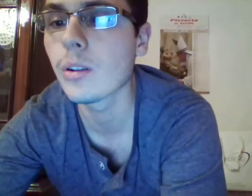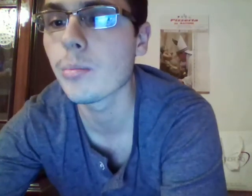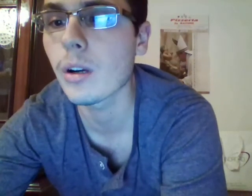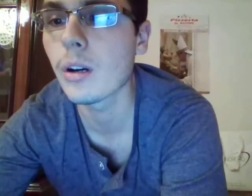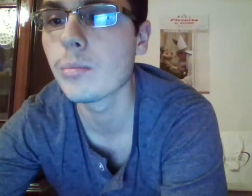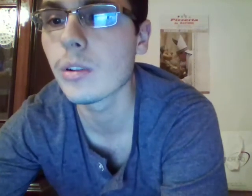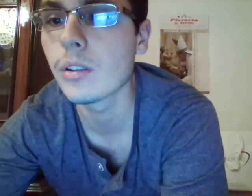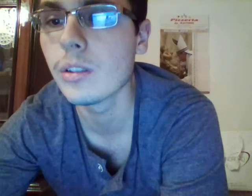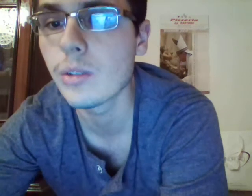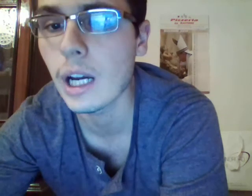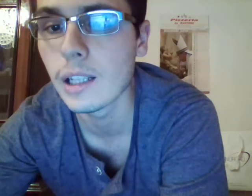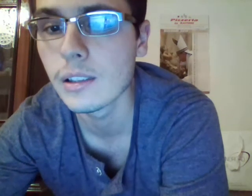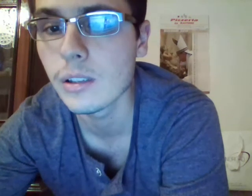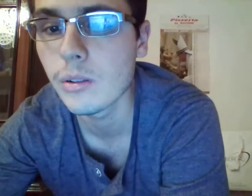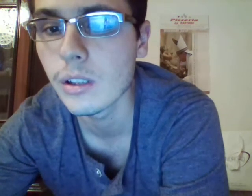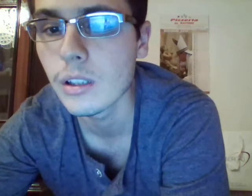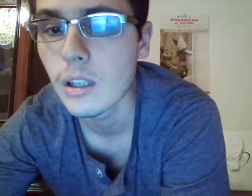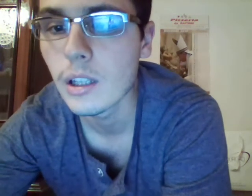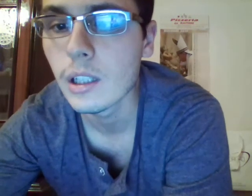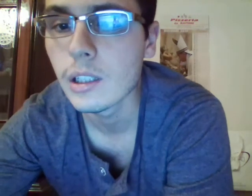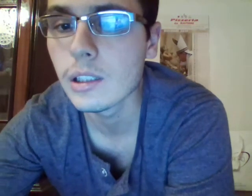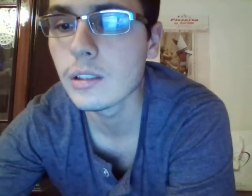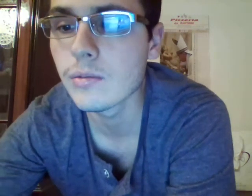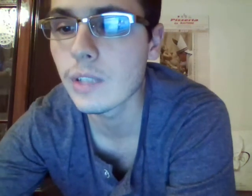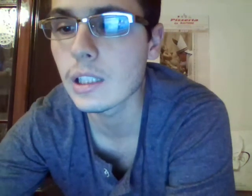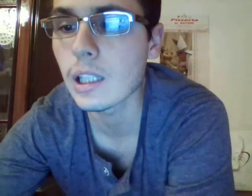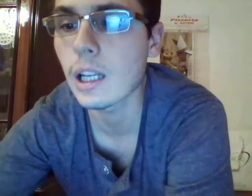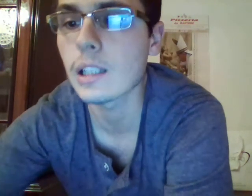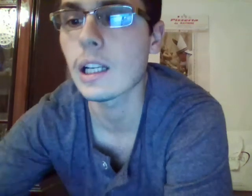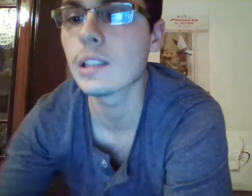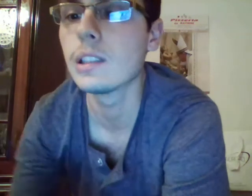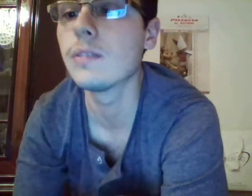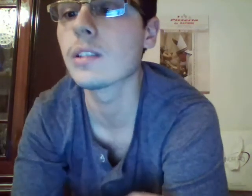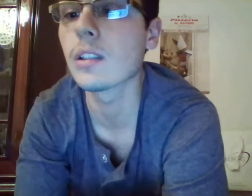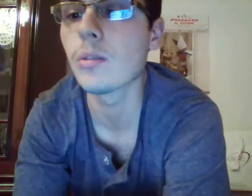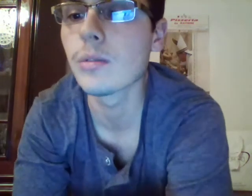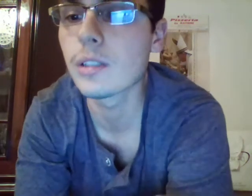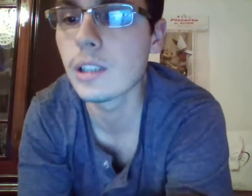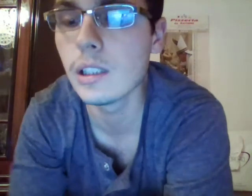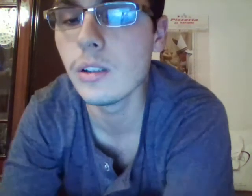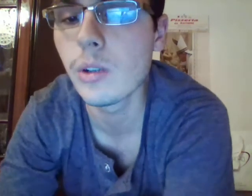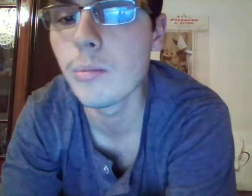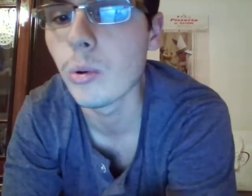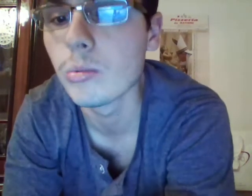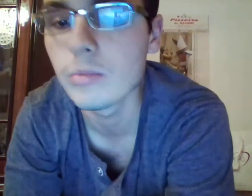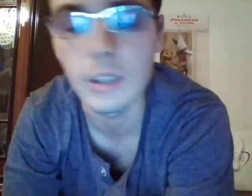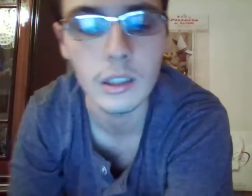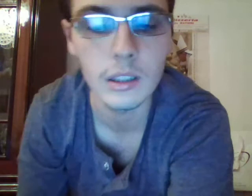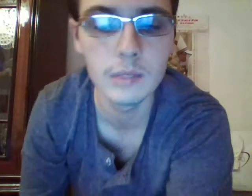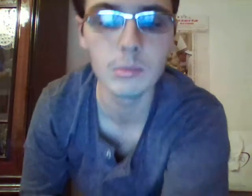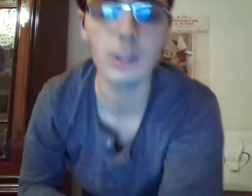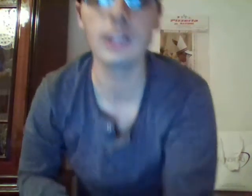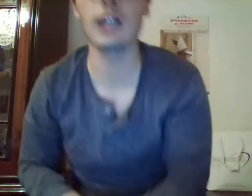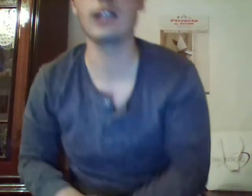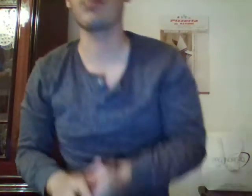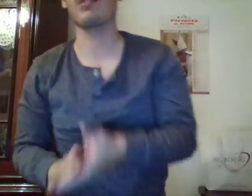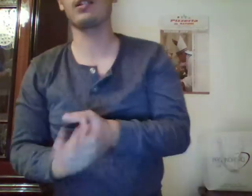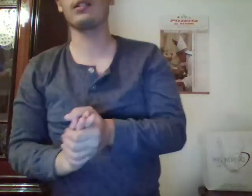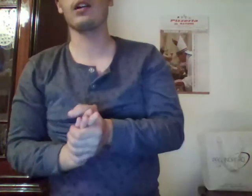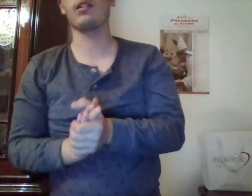proprio i celtici in vetta la classifica con 16 punti l'importante per l'italia